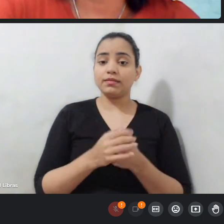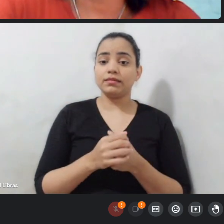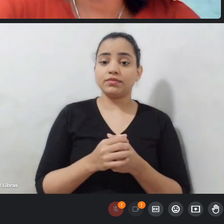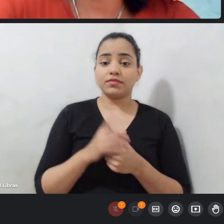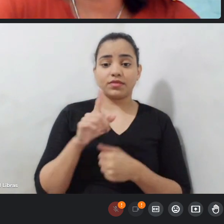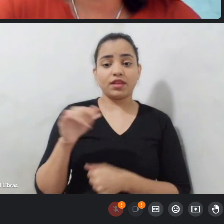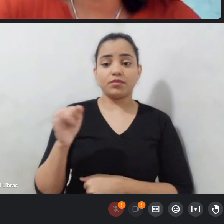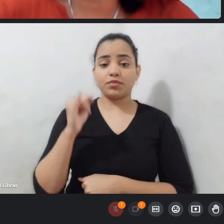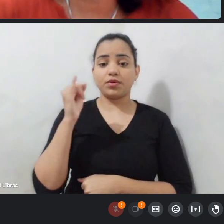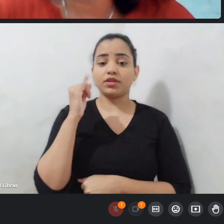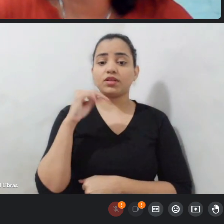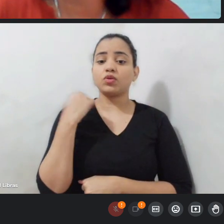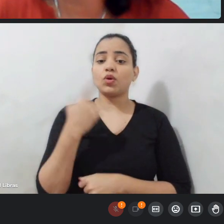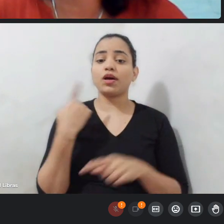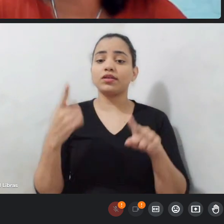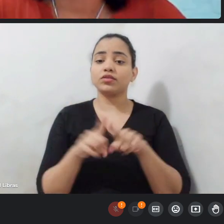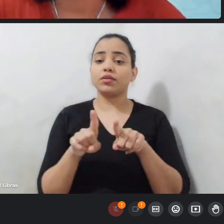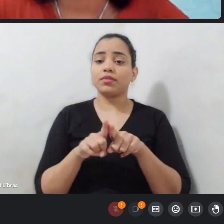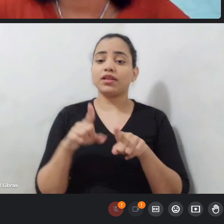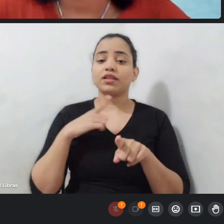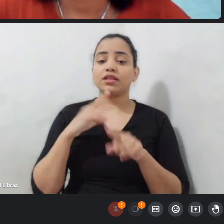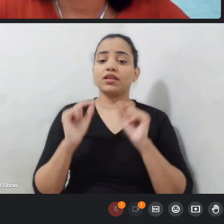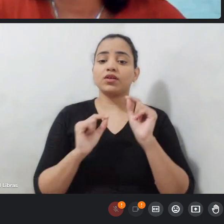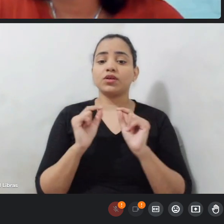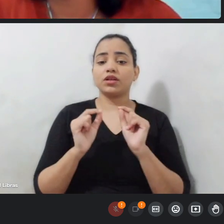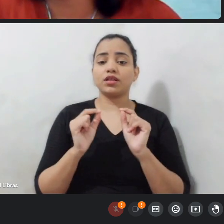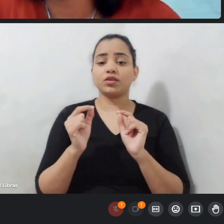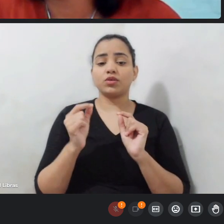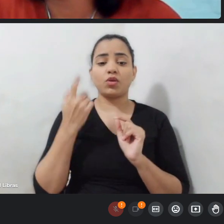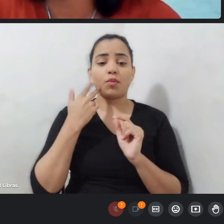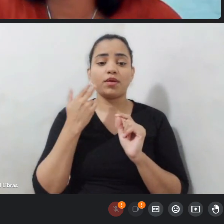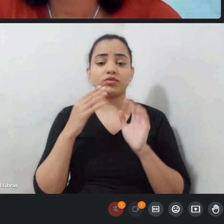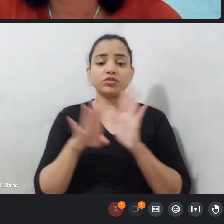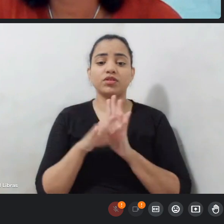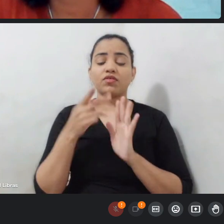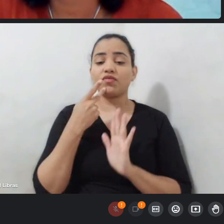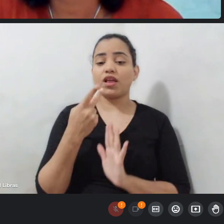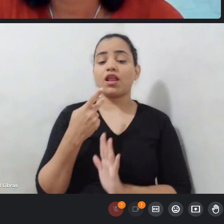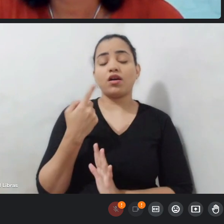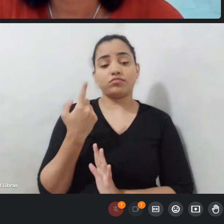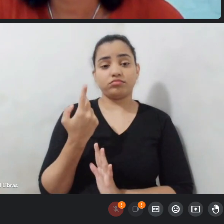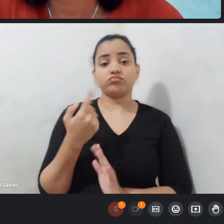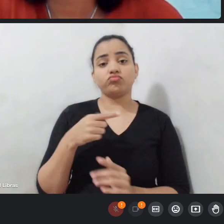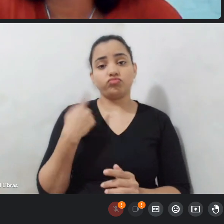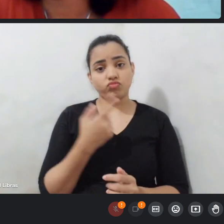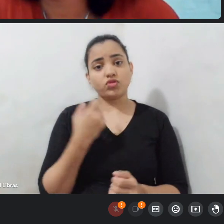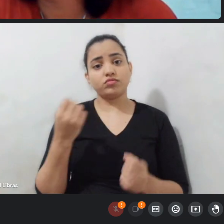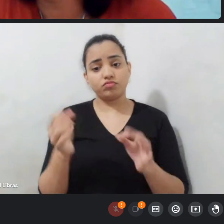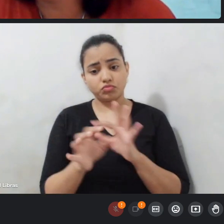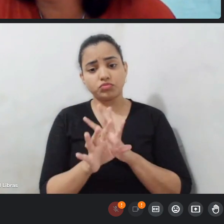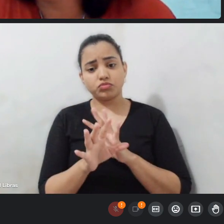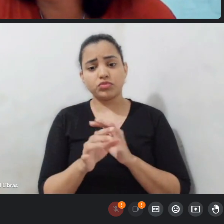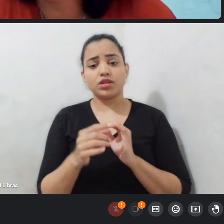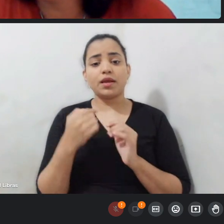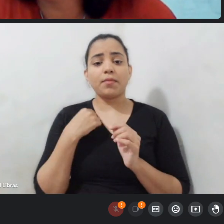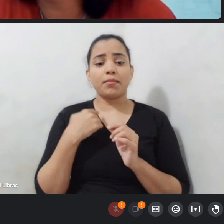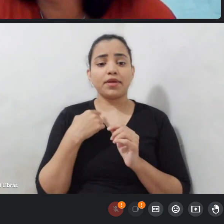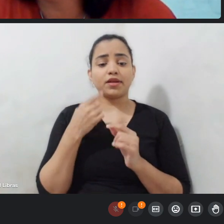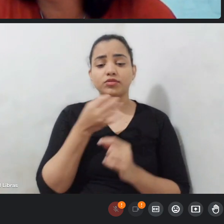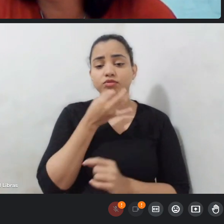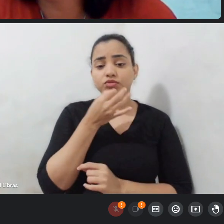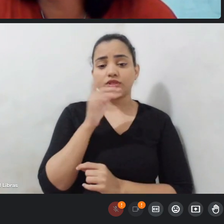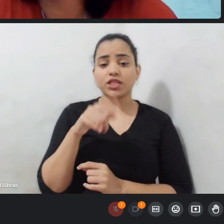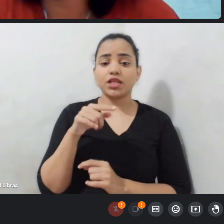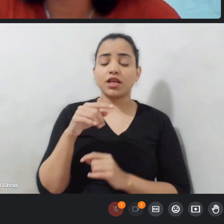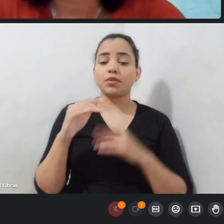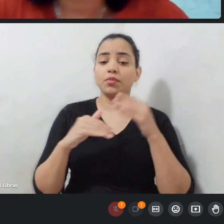importante porque a gente teria know-how de chegar e falar estamos juntos então essa minha sugestão seria um processo capacitatório para as entidades tá